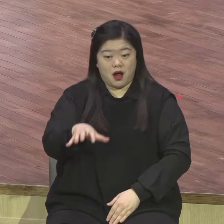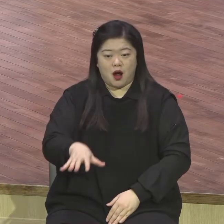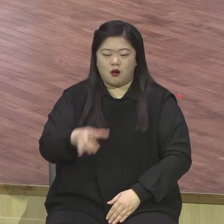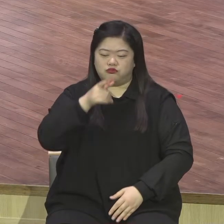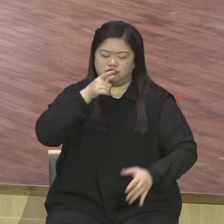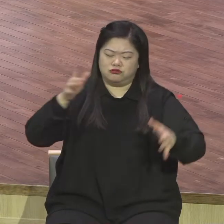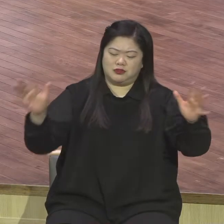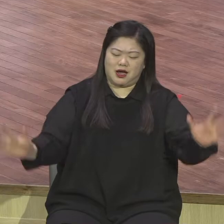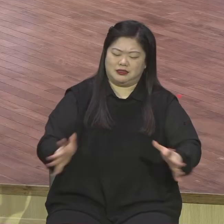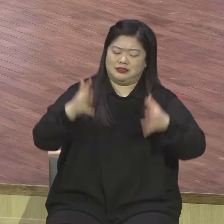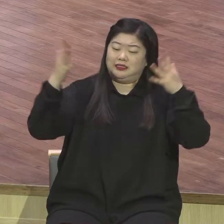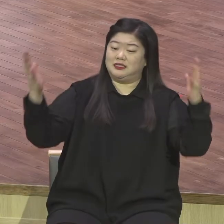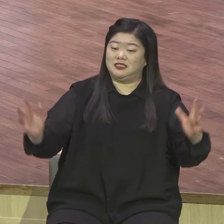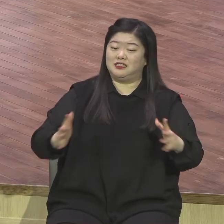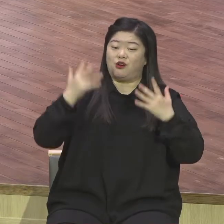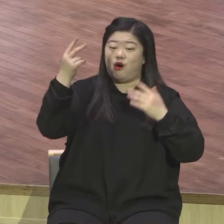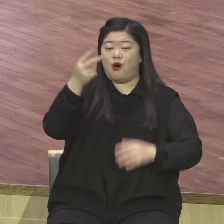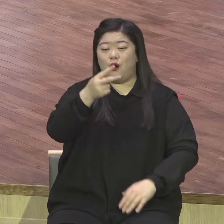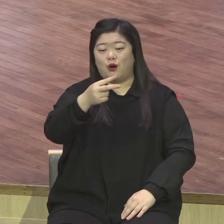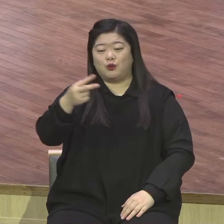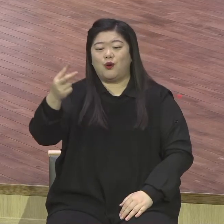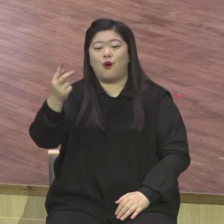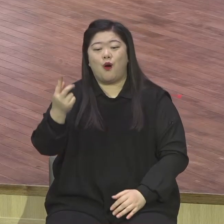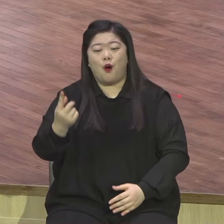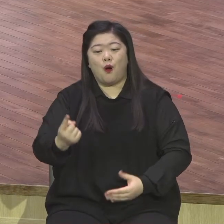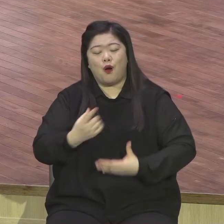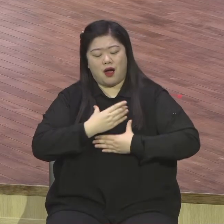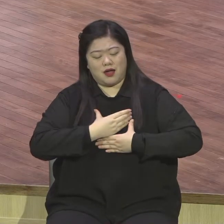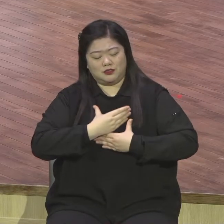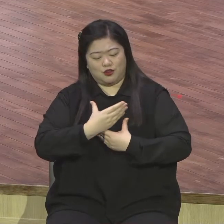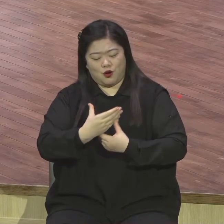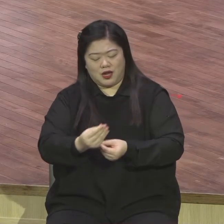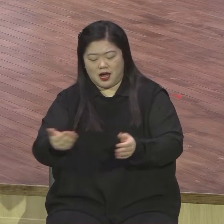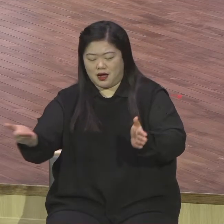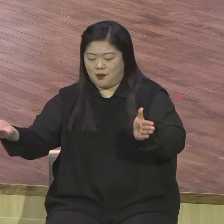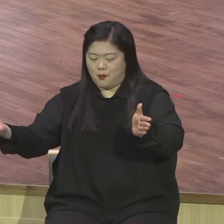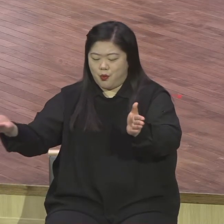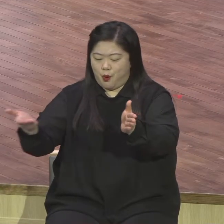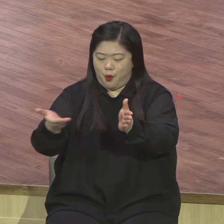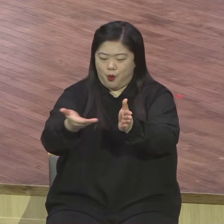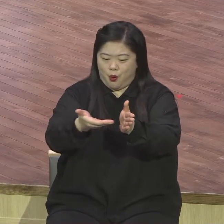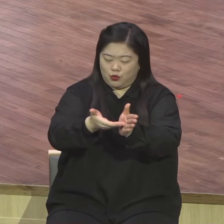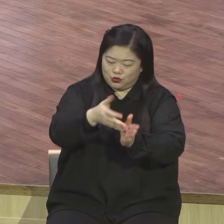풍랑 이뤄도 안전한 폭우